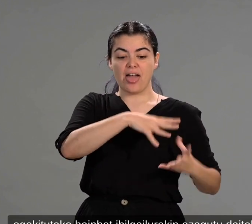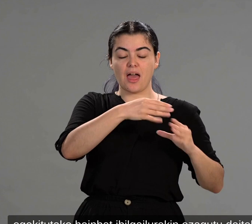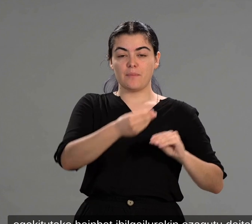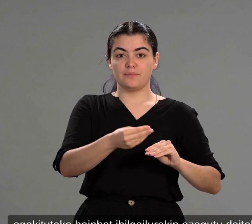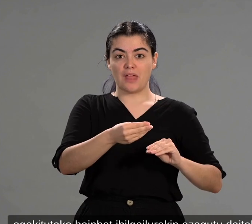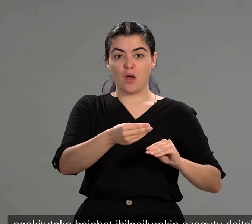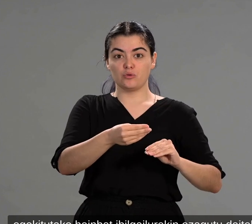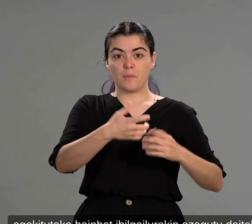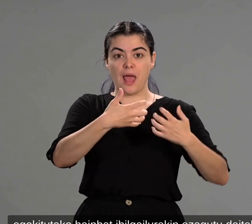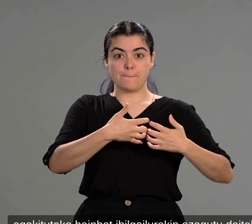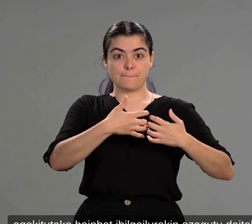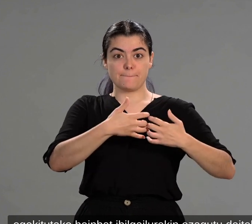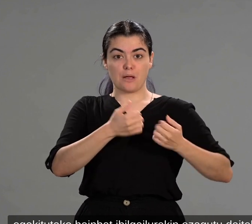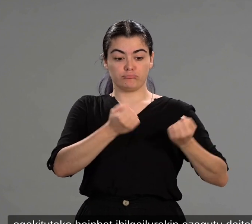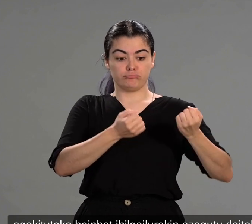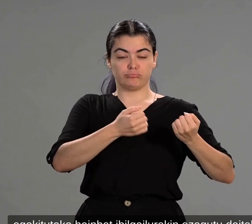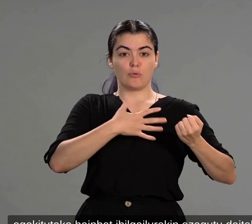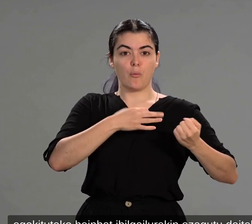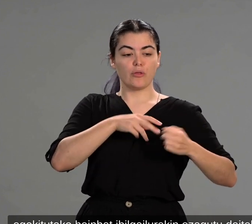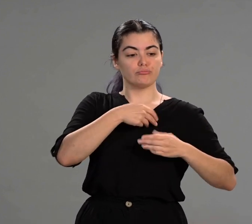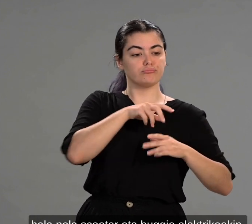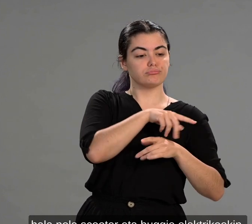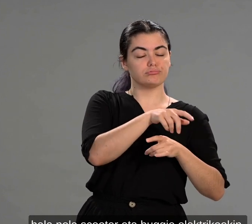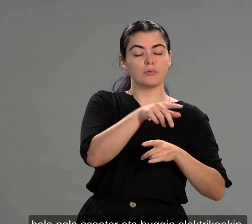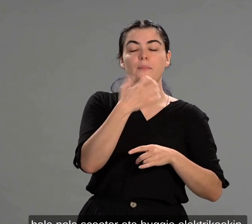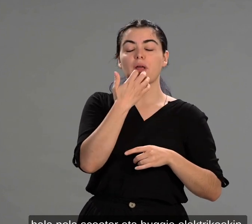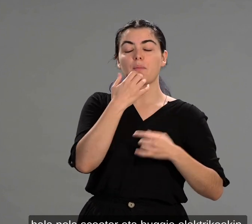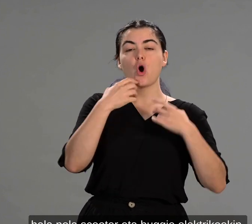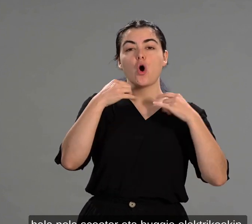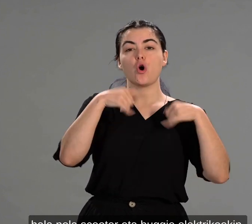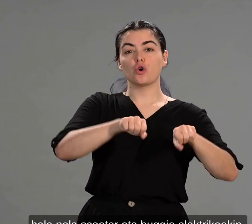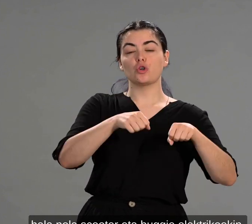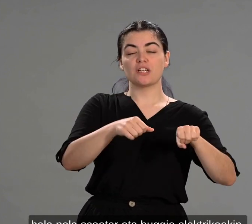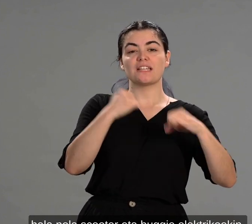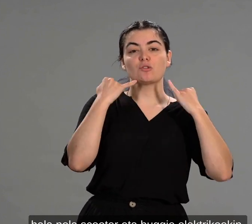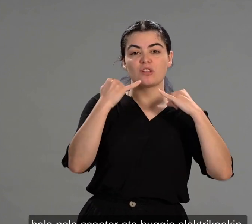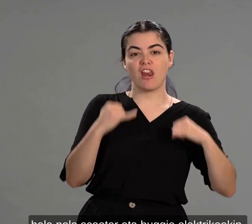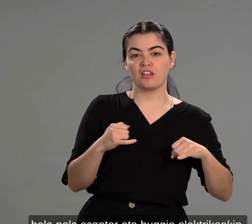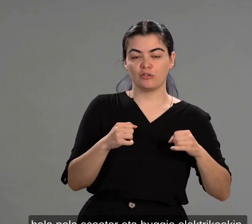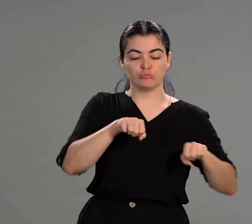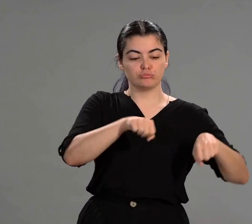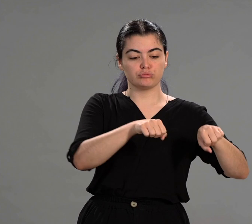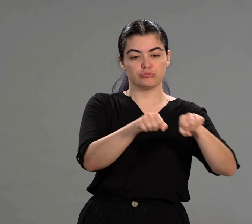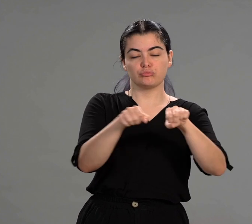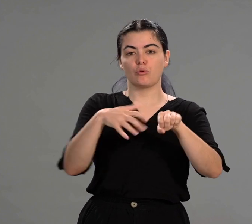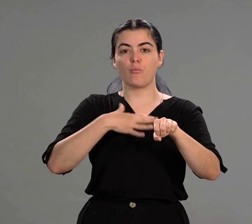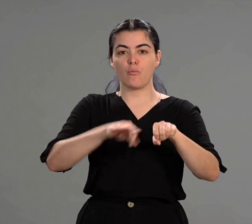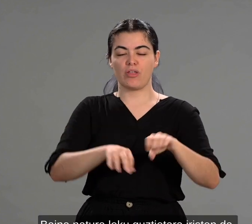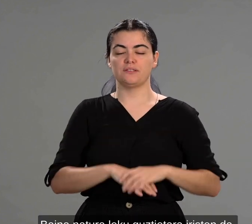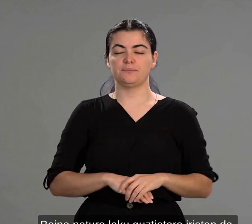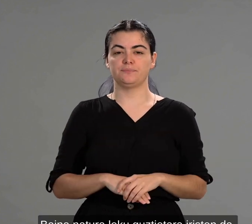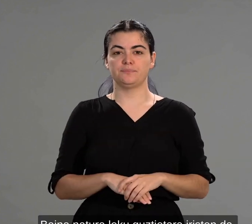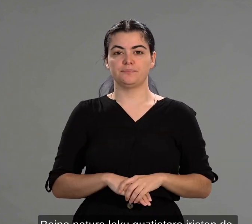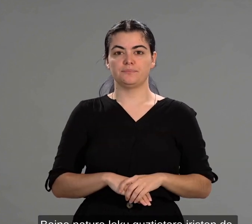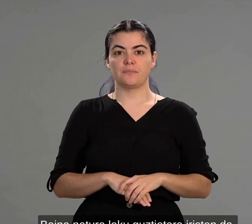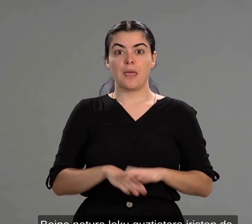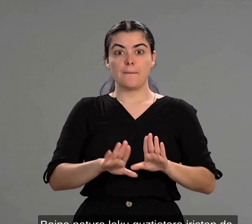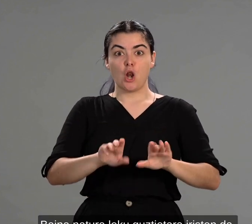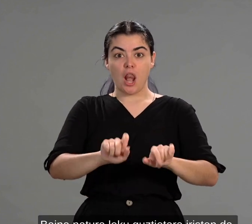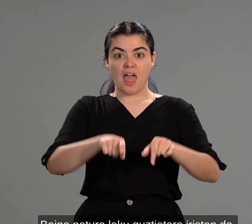hainbat ibilgaiurekin ezagutu daiteke, alanola eskuter eta bugi elektrikoekin. Baina natural leku guztietara